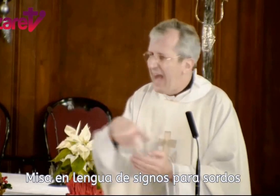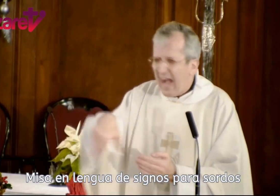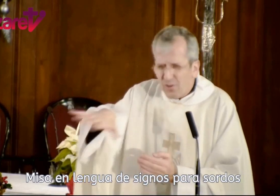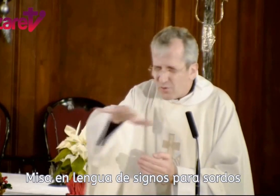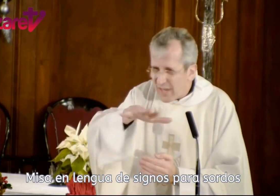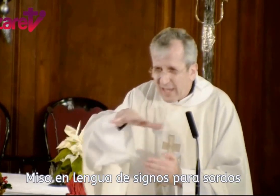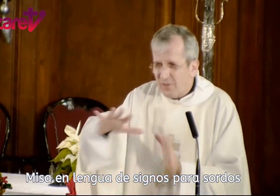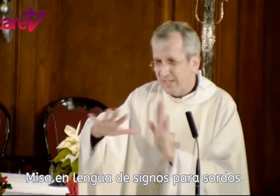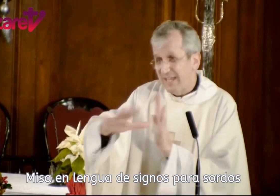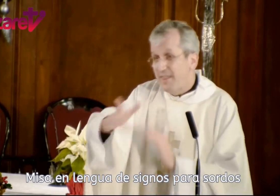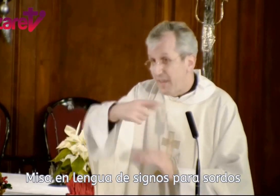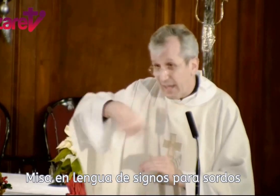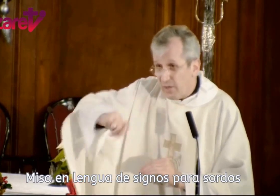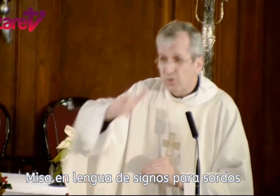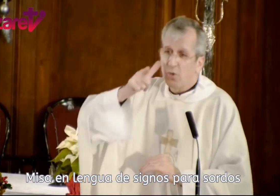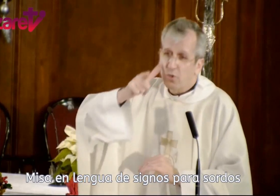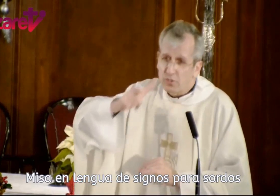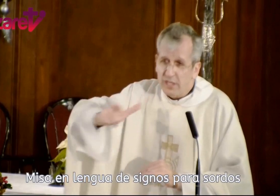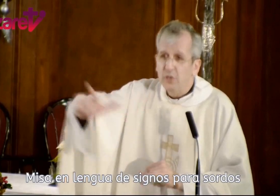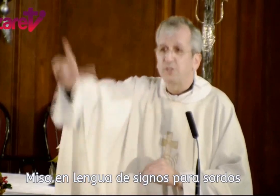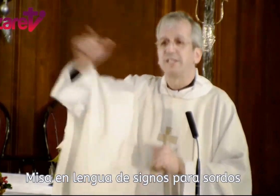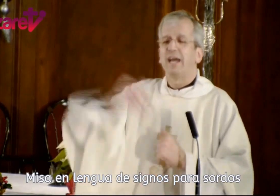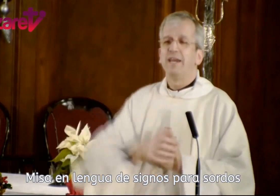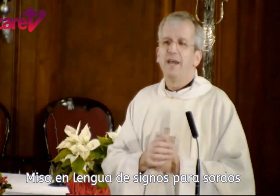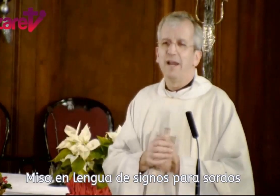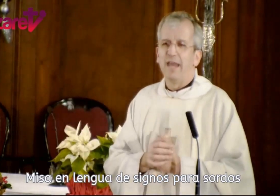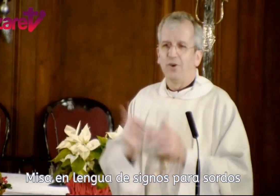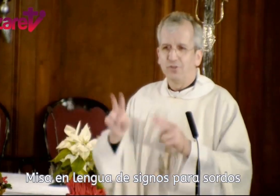a todos aquellos que están cerca de nosotros y los que están lejos.